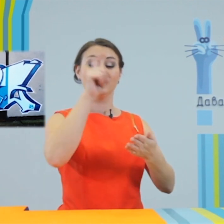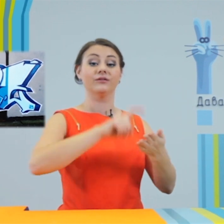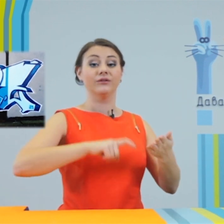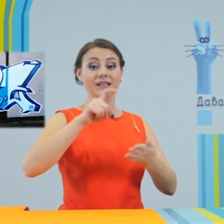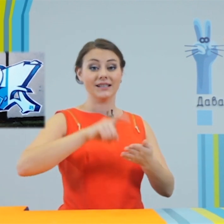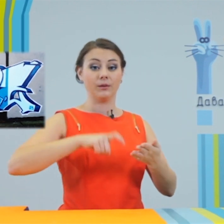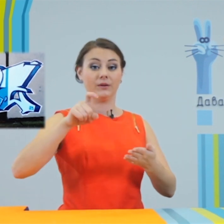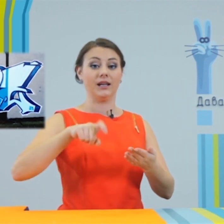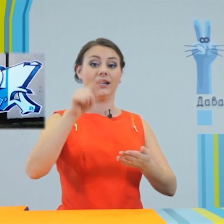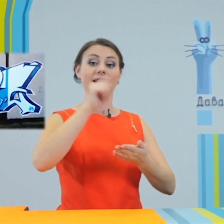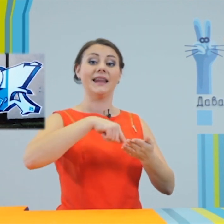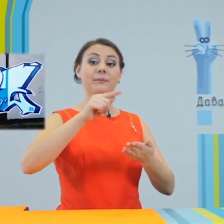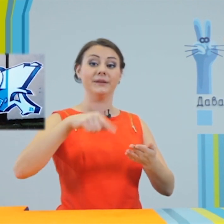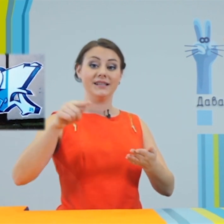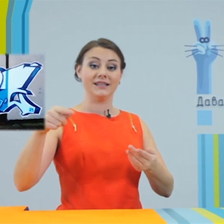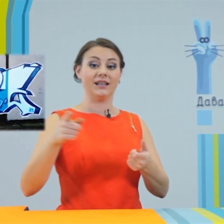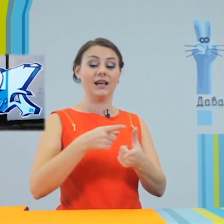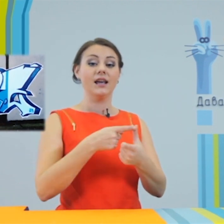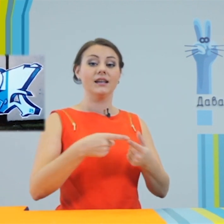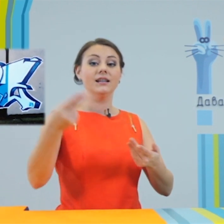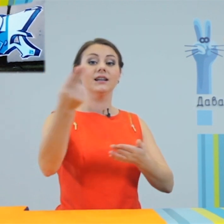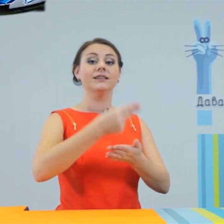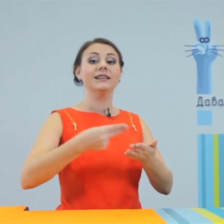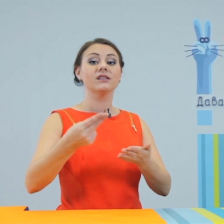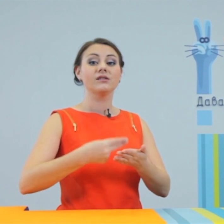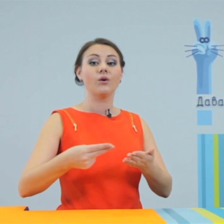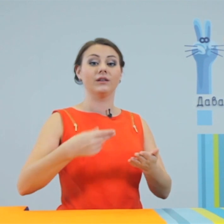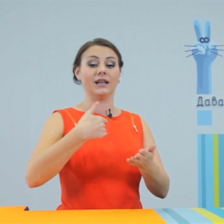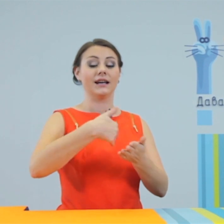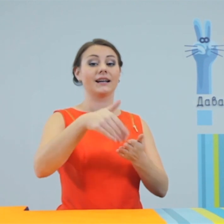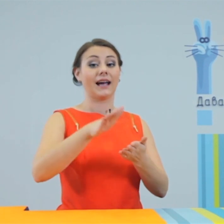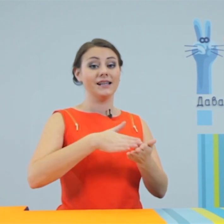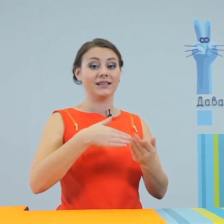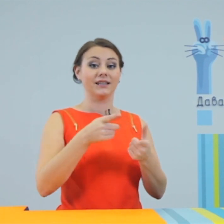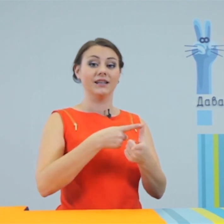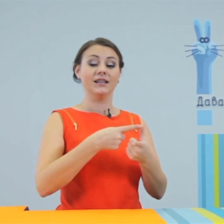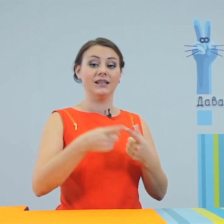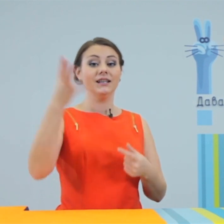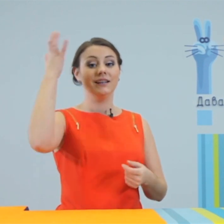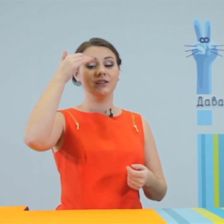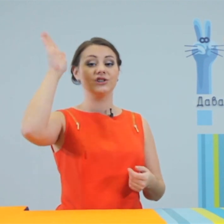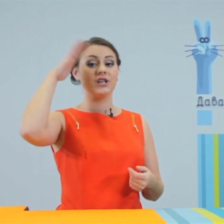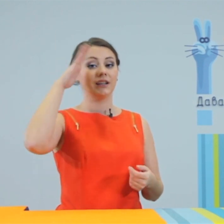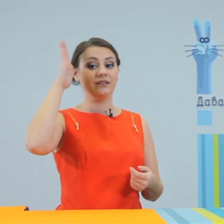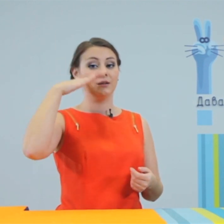выцарапанные, написанные или нарисованные краской или чернилами